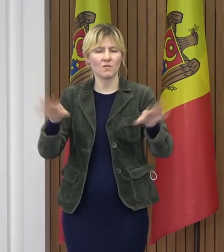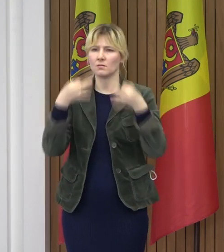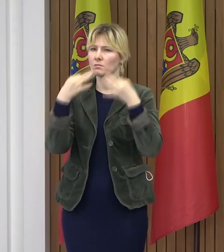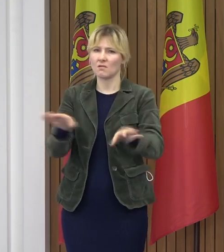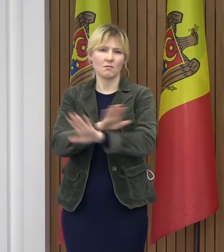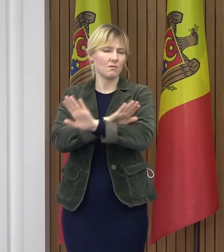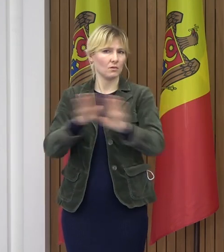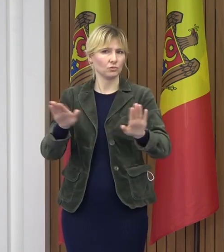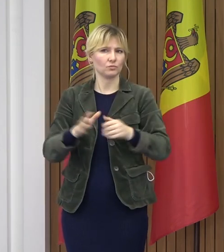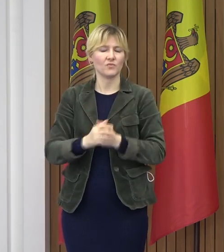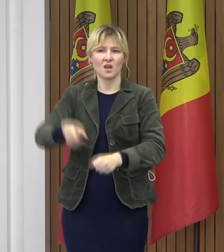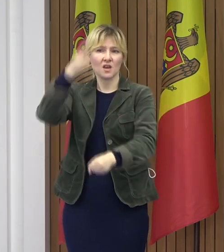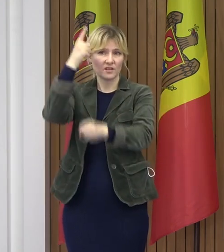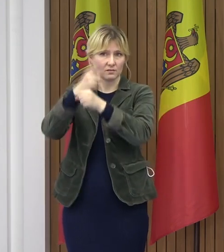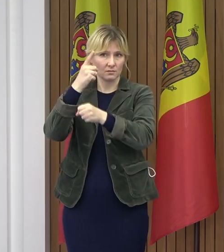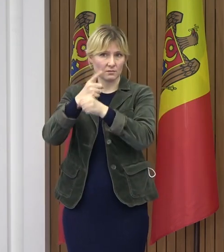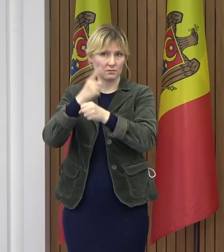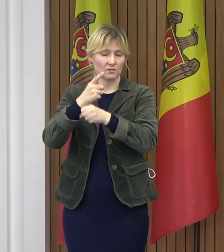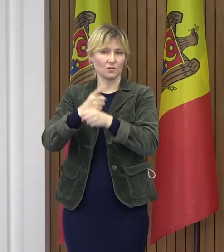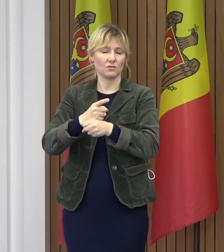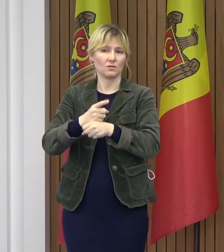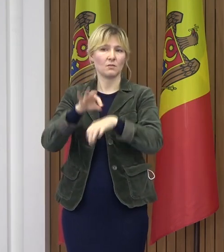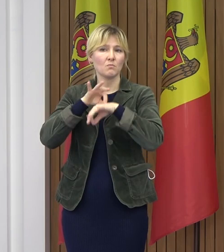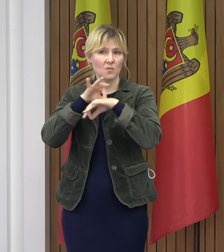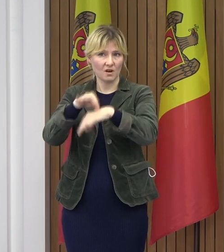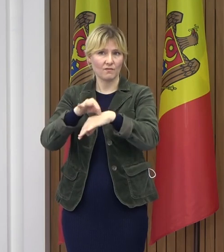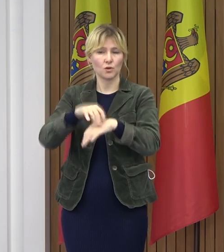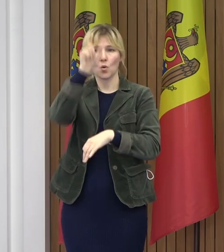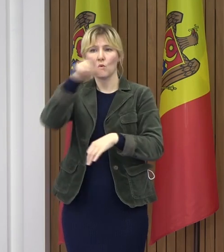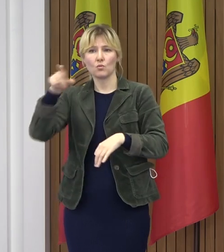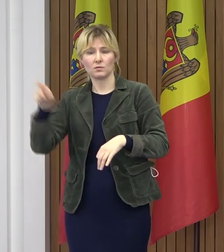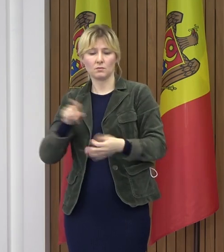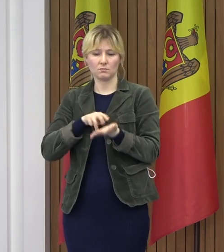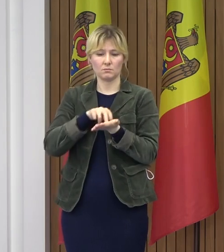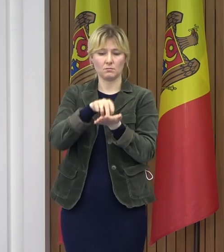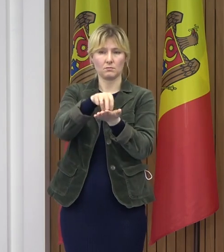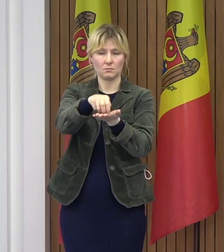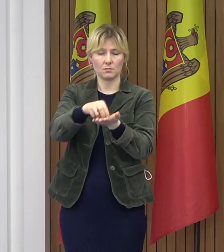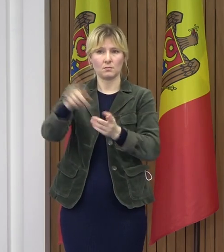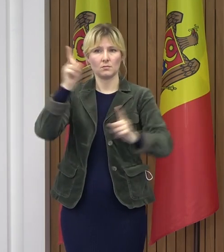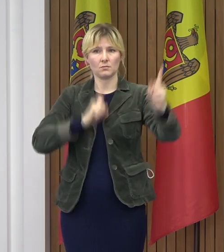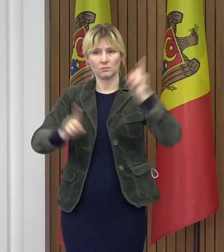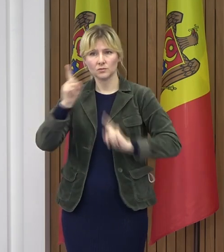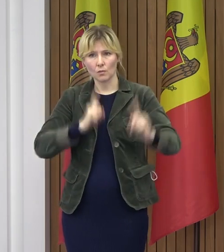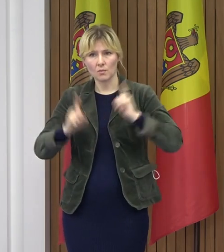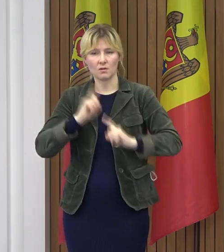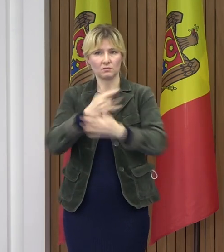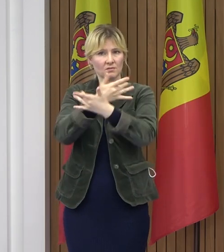Se interzice organizarea și desfășurarea cu prezența fizică a persoanelor, a conferințelor științifice,